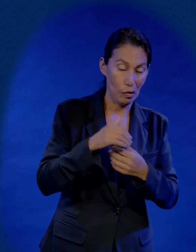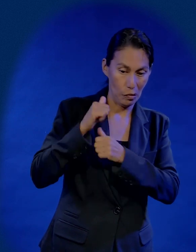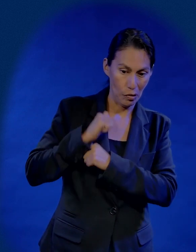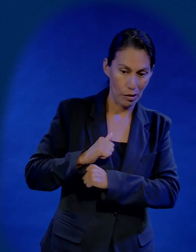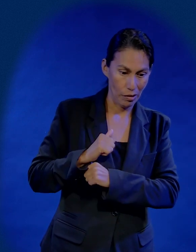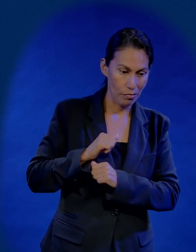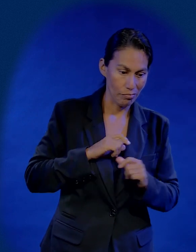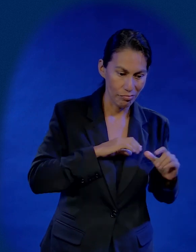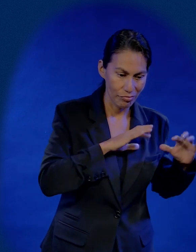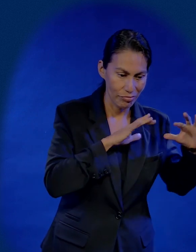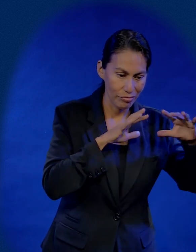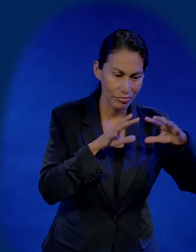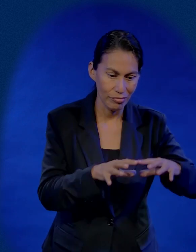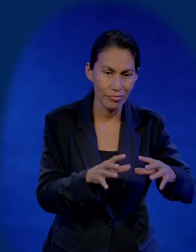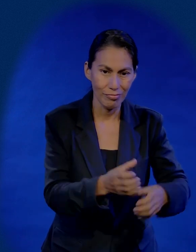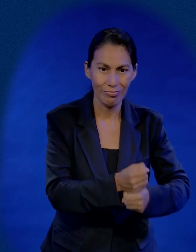cuando vengan los soldados sobre ti